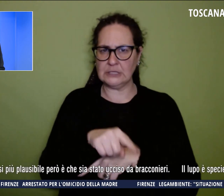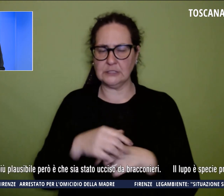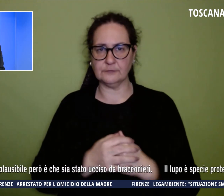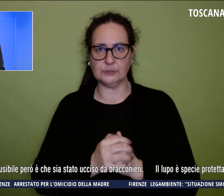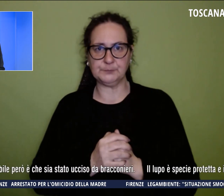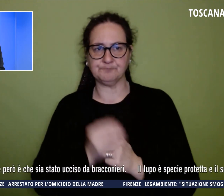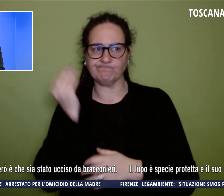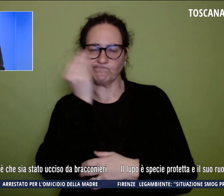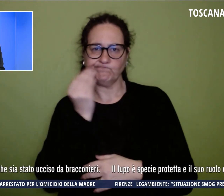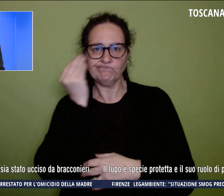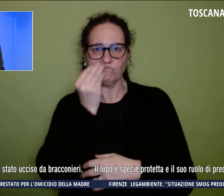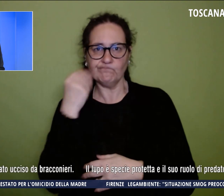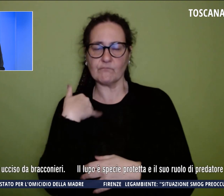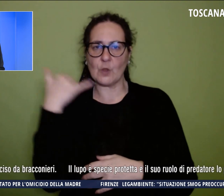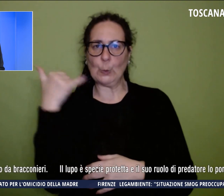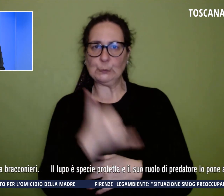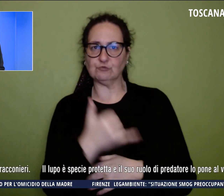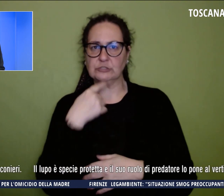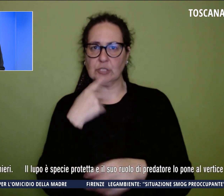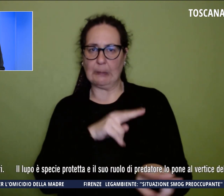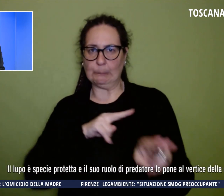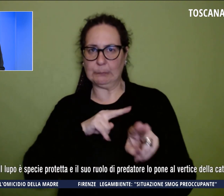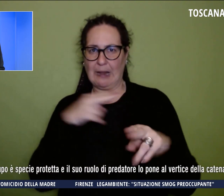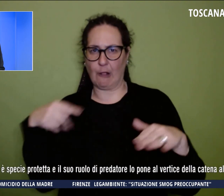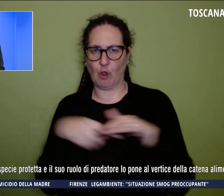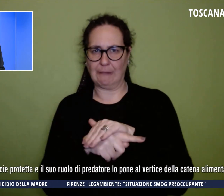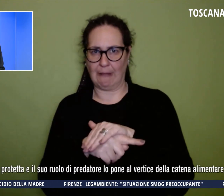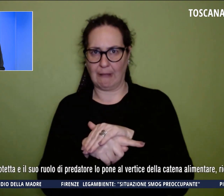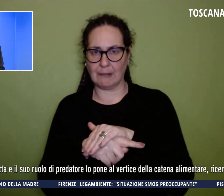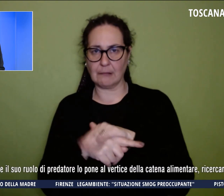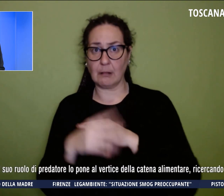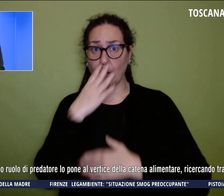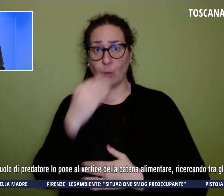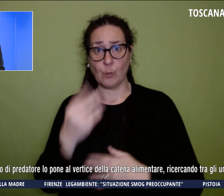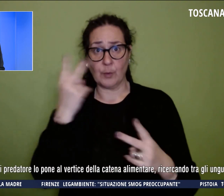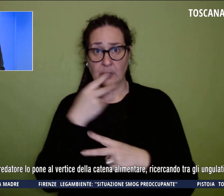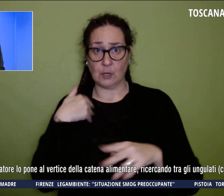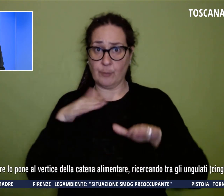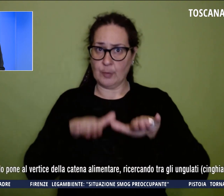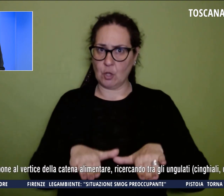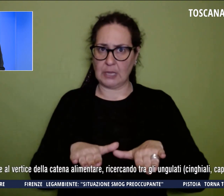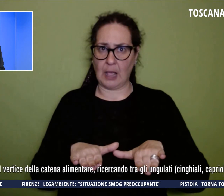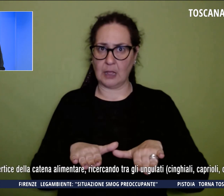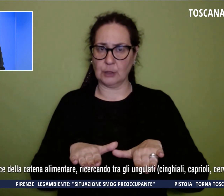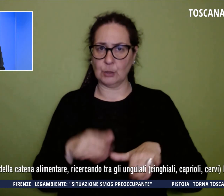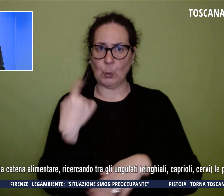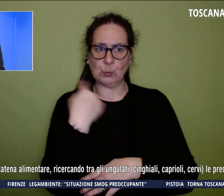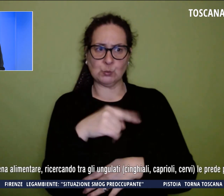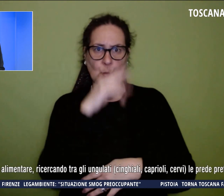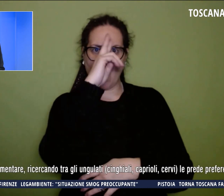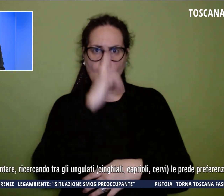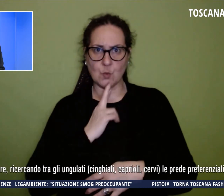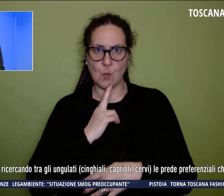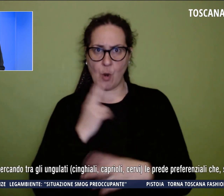però è che sia stato ucciso da bracconieri. Il lupo è una specie protetta e il suo ruolo di predatore lo pone al vertice della catena